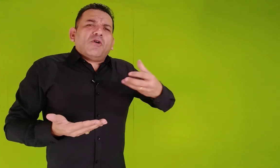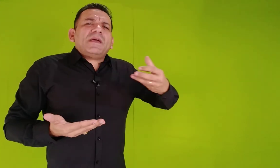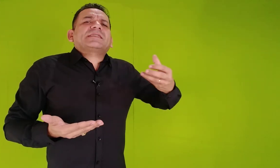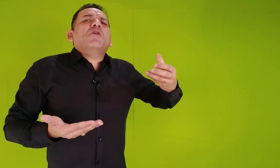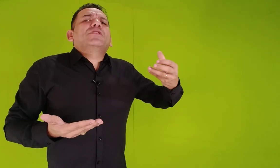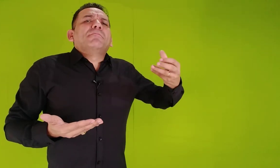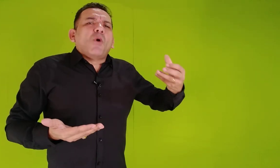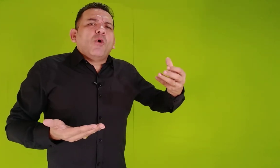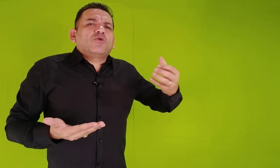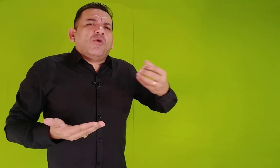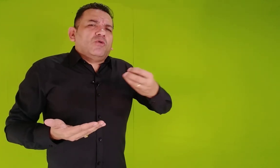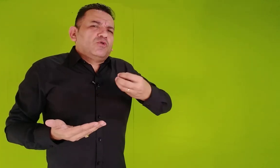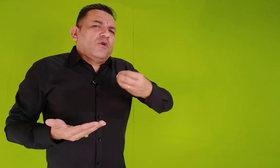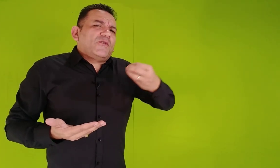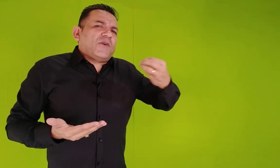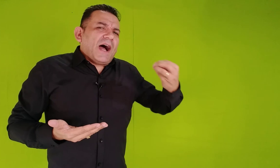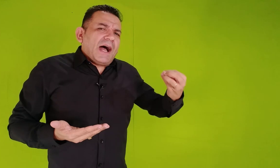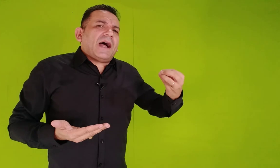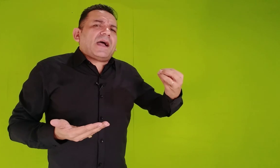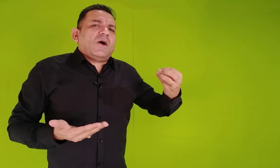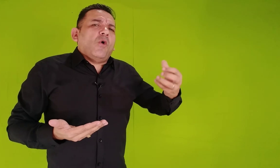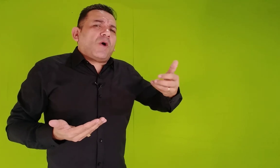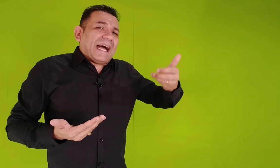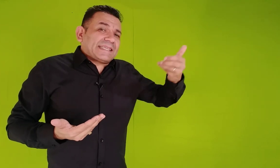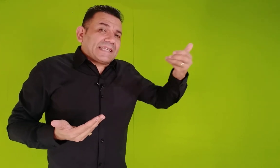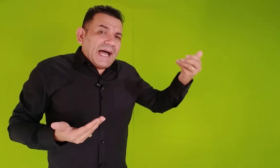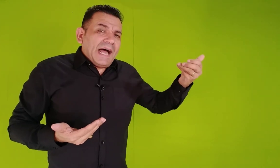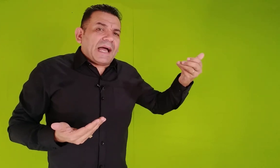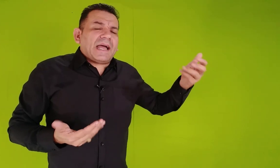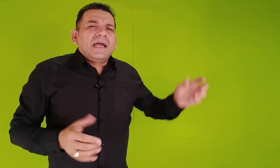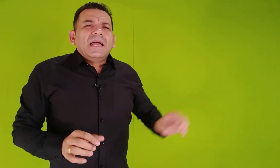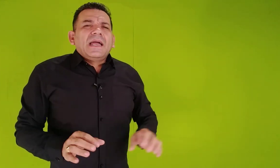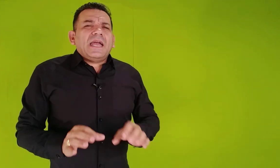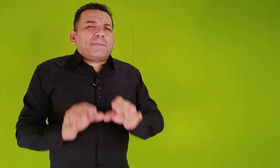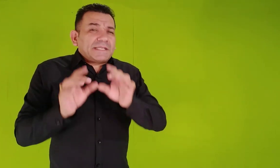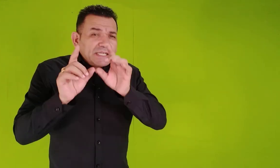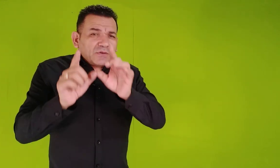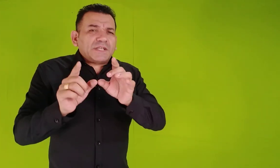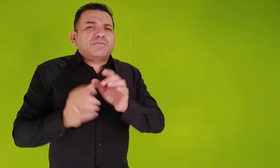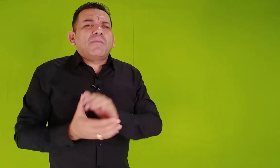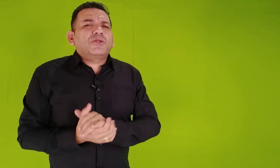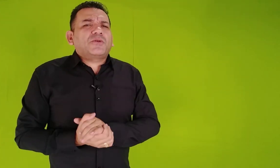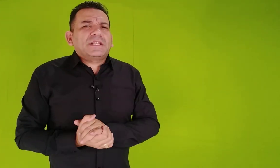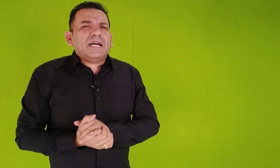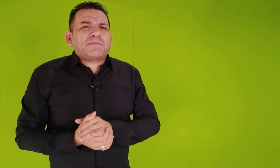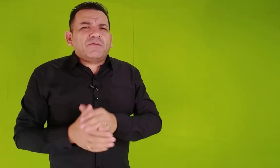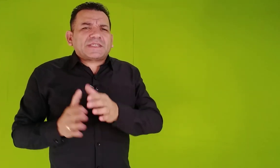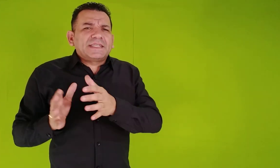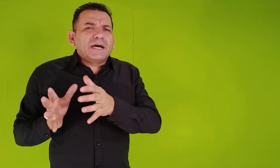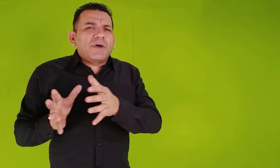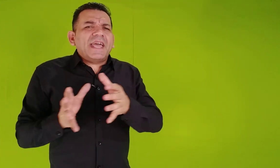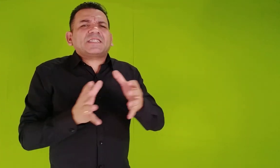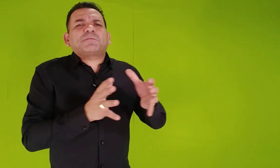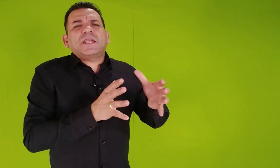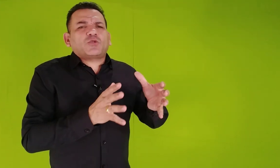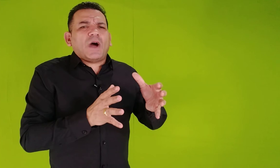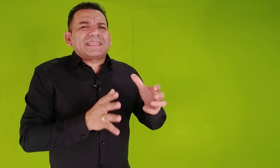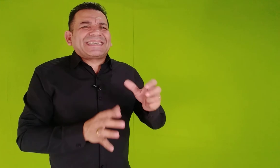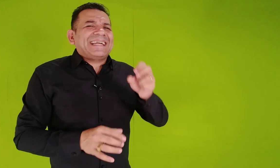começar um namoro, ou noivar, ou casar, é preciso você tomar muito cuidado para você não espiritualizar